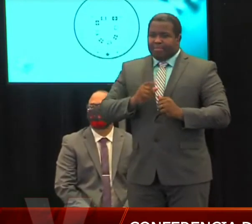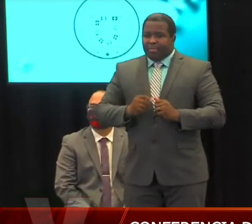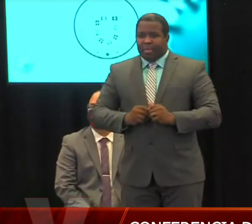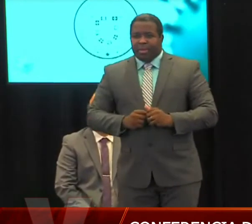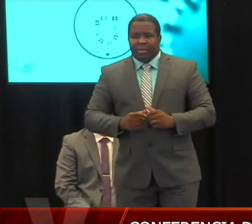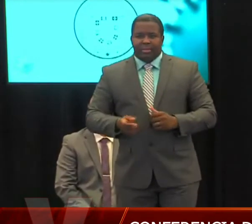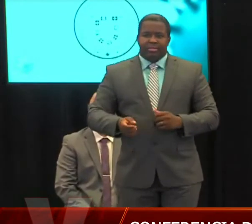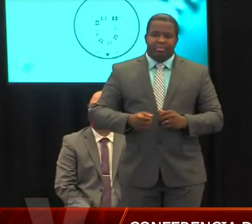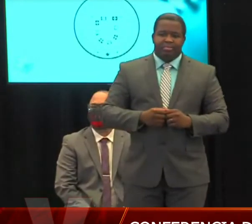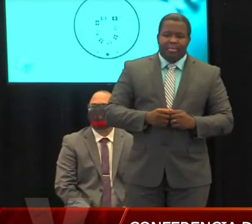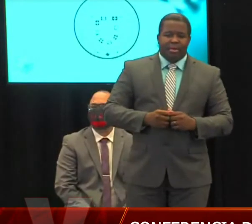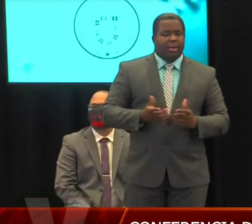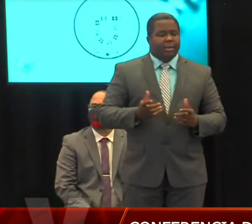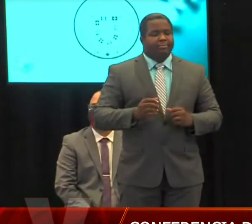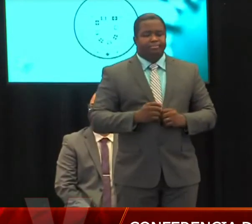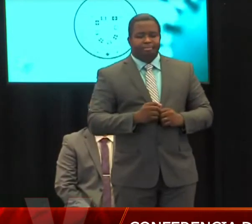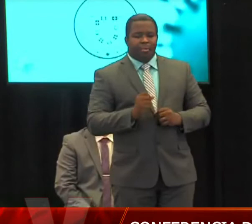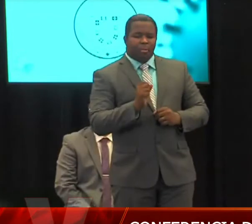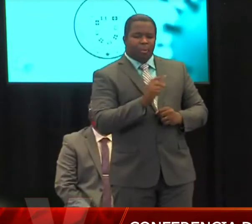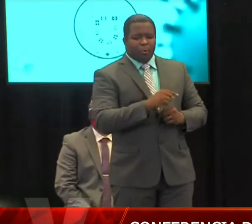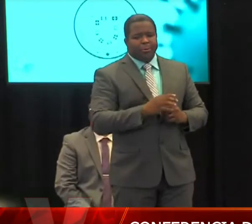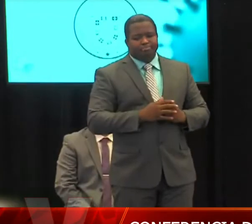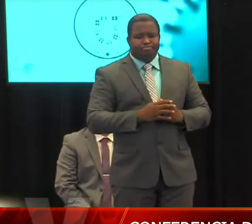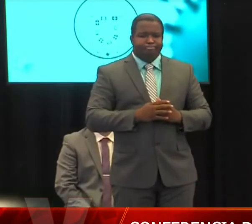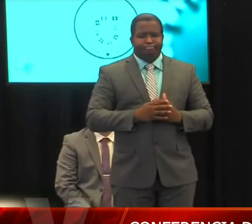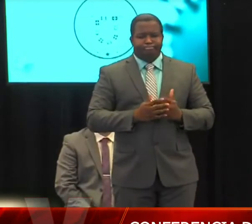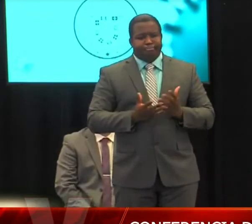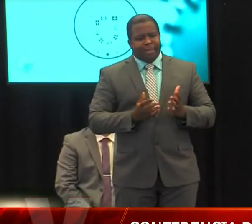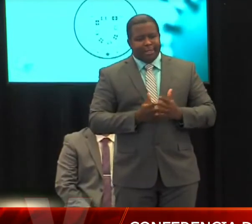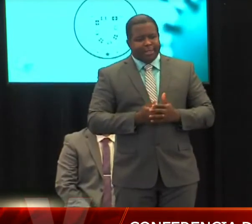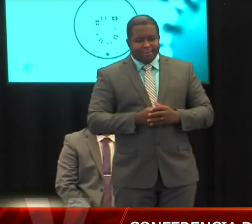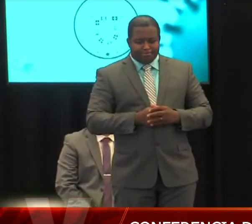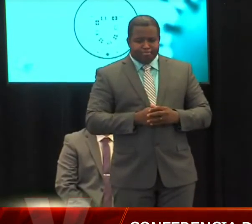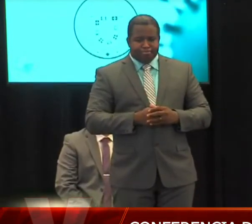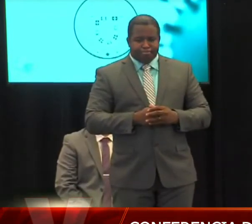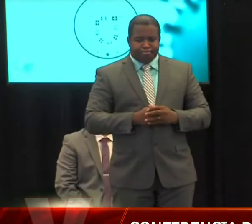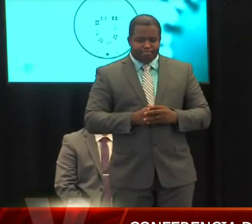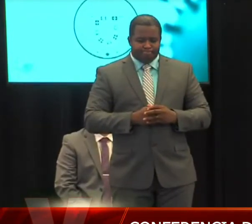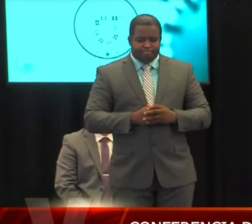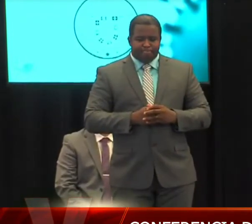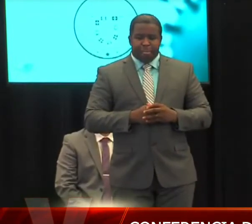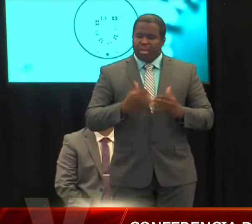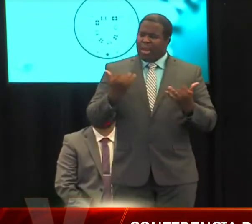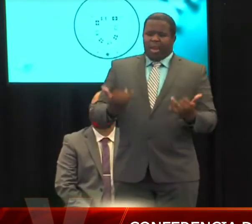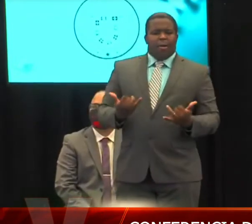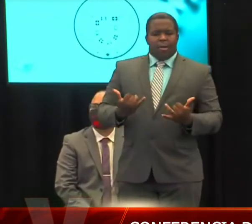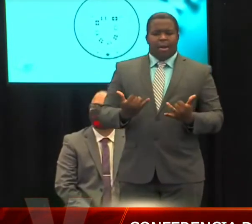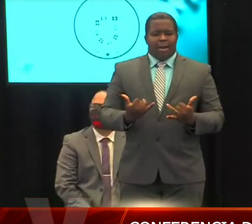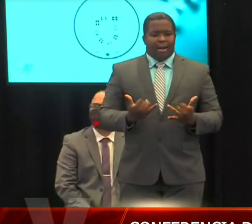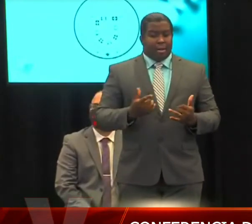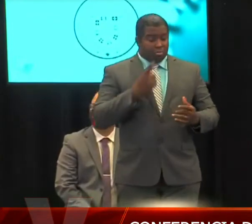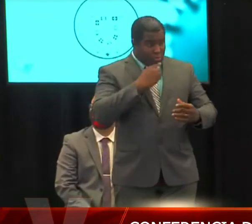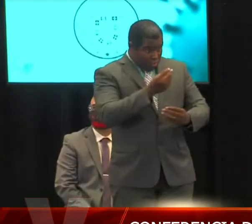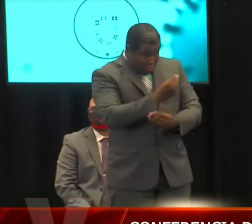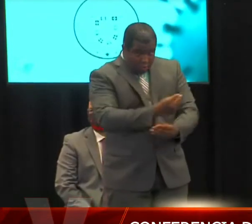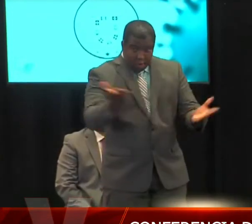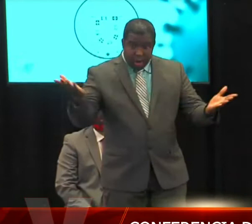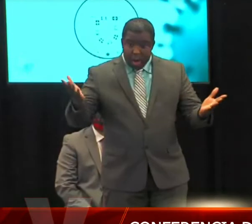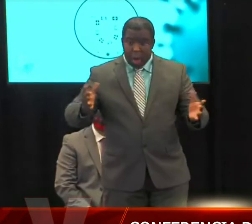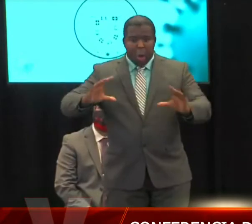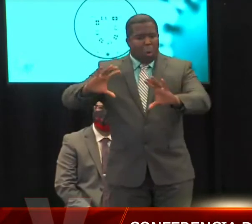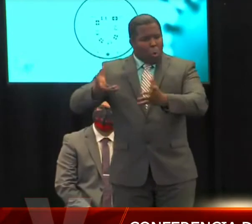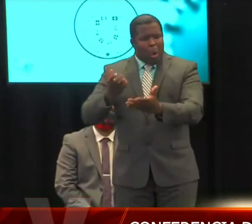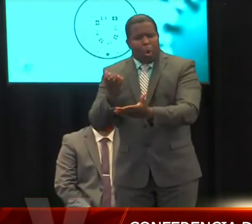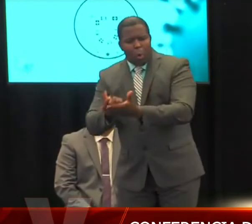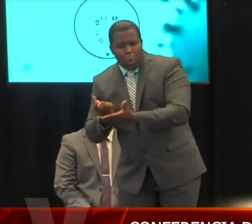dejar sin efecto el Task Force médico, el Task Force económico, en momentos en que usted anuncia una apertura, pero a la vez se enfatiza en que